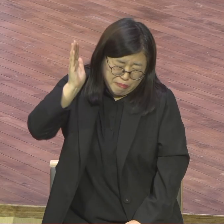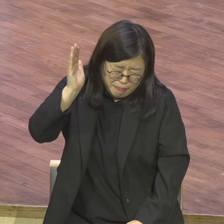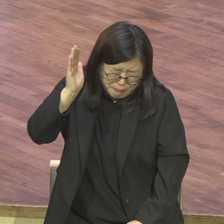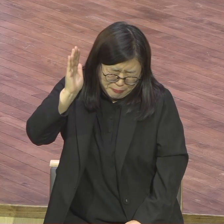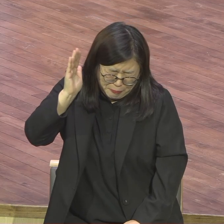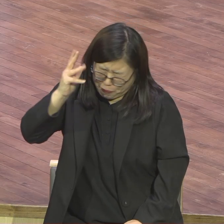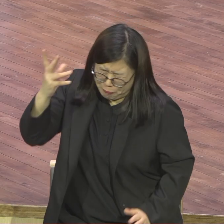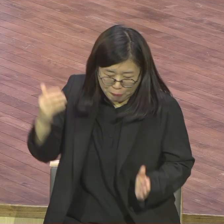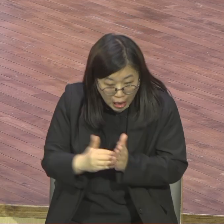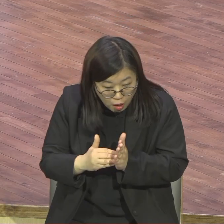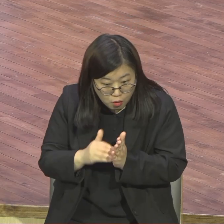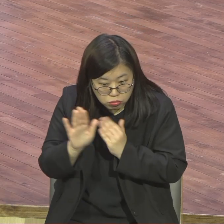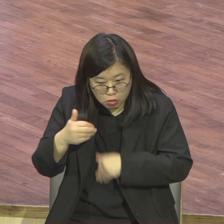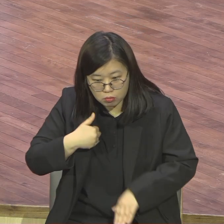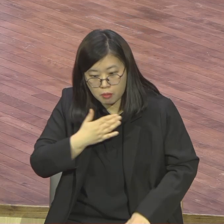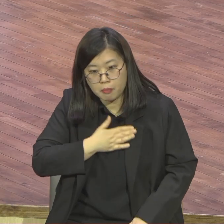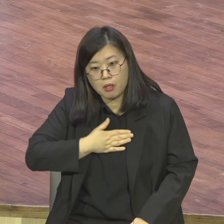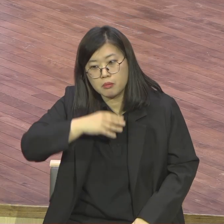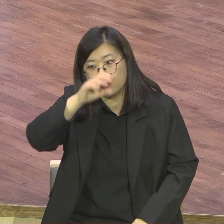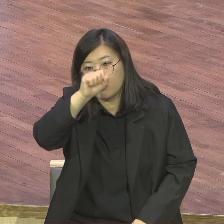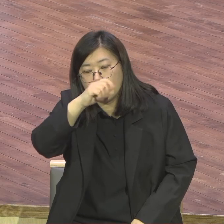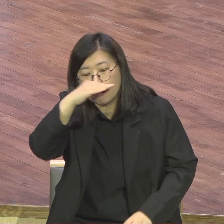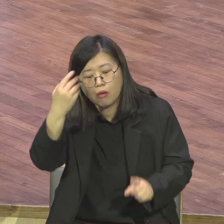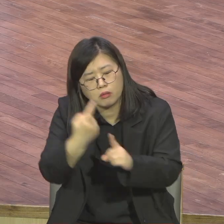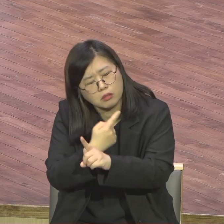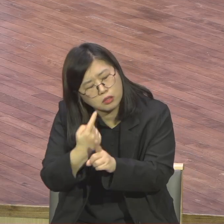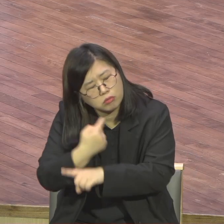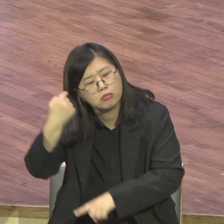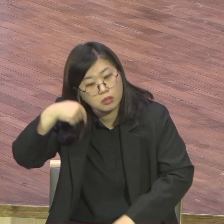갈렸습니다 어떻게 가는데 그때는 회장님